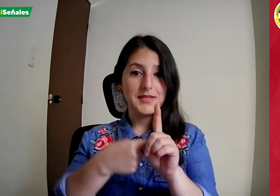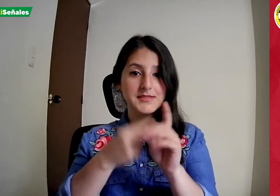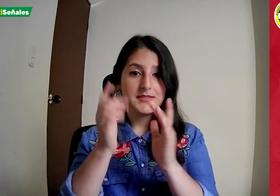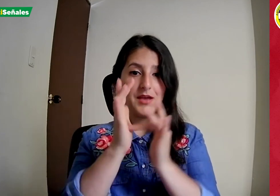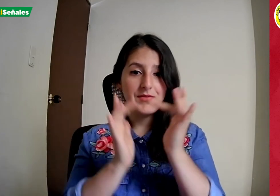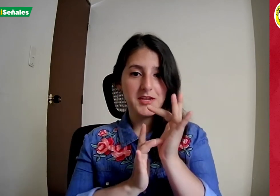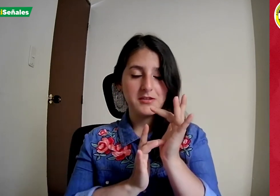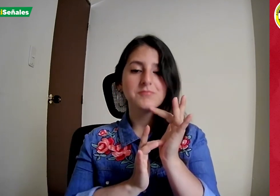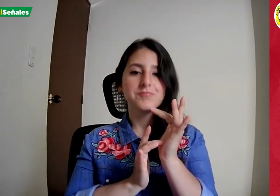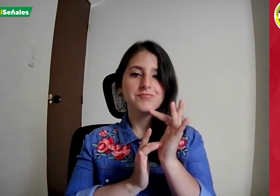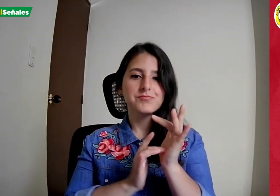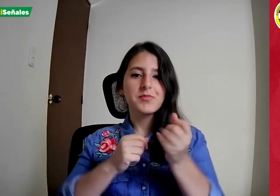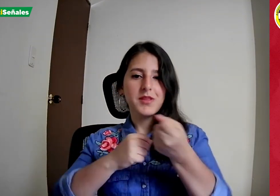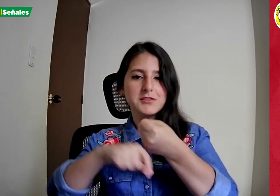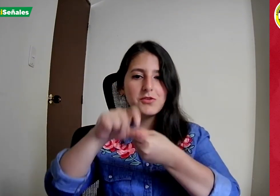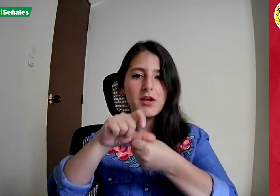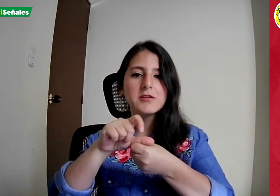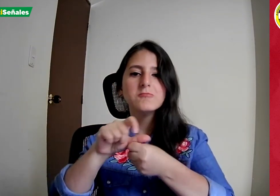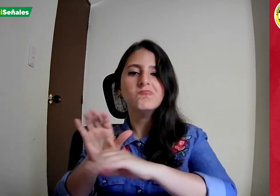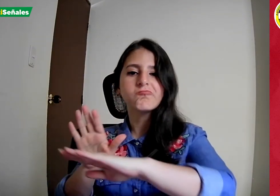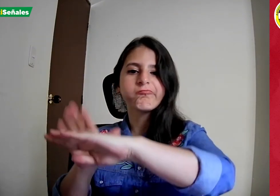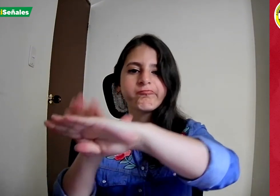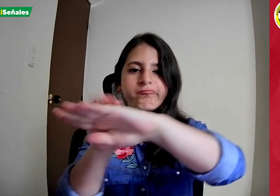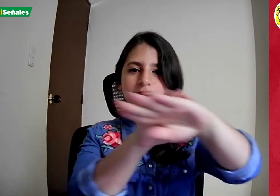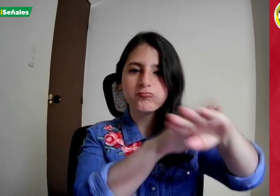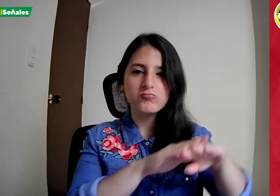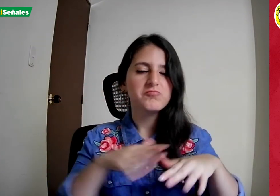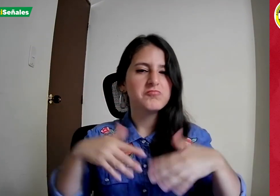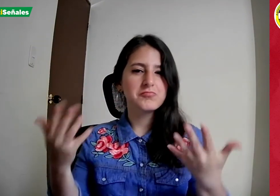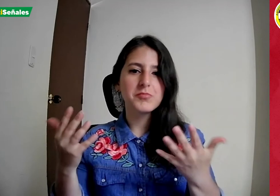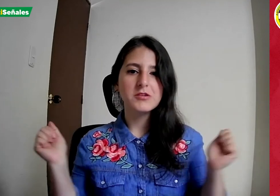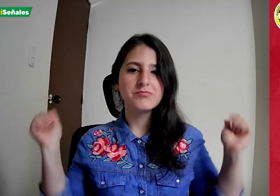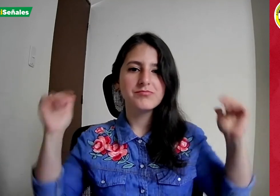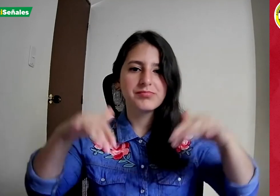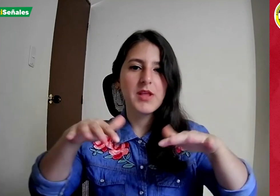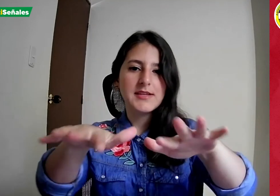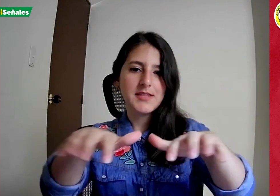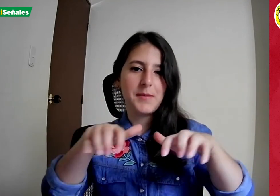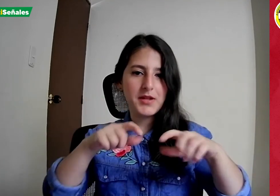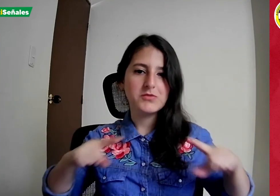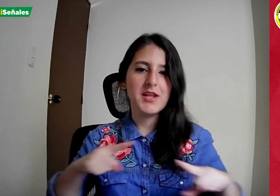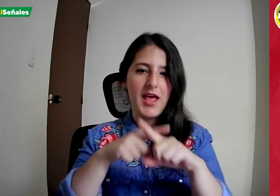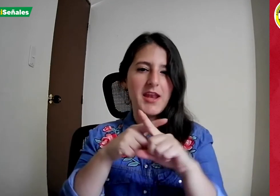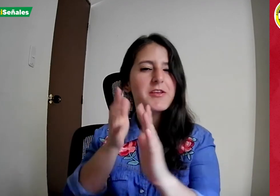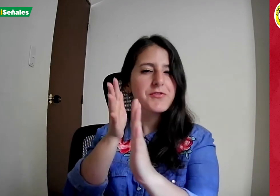En el mes de abril, Azor Cali también tuvo una asamblea extraordinaria para dar un informe de diferentes